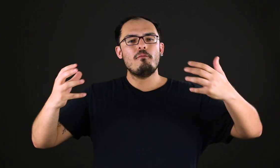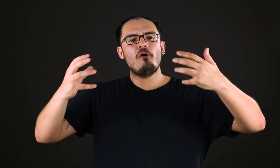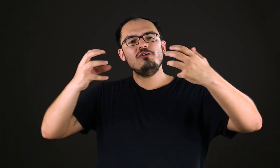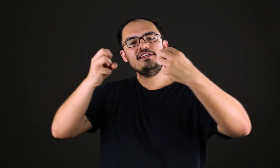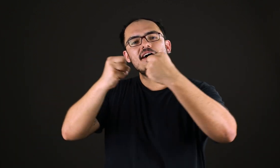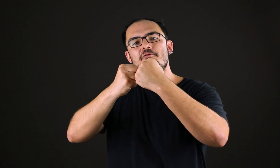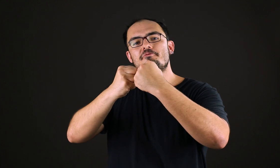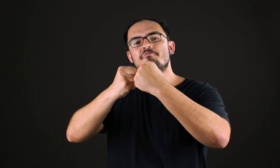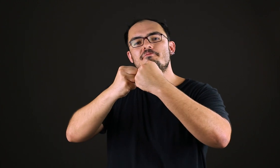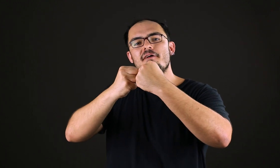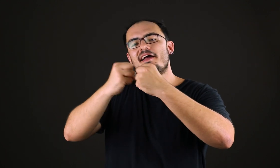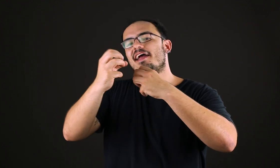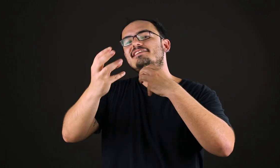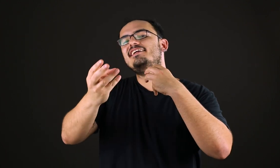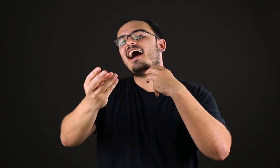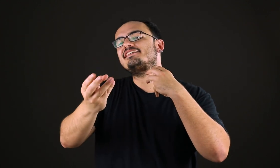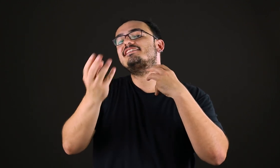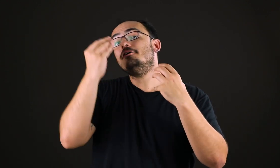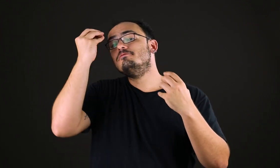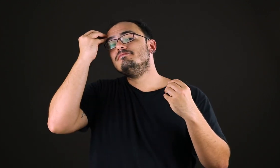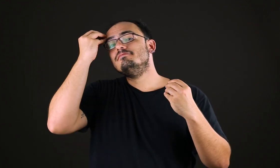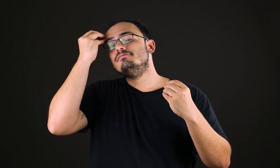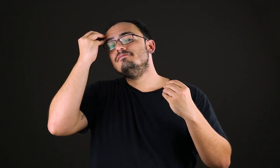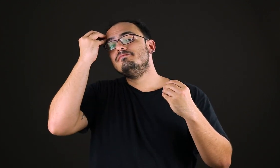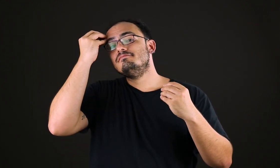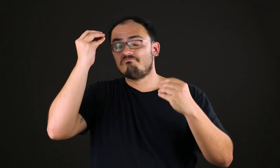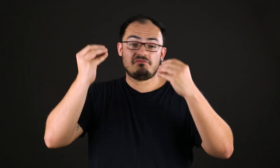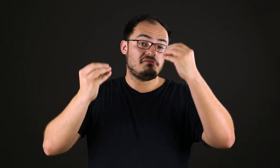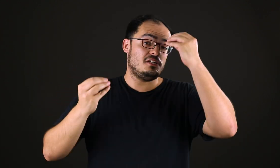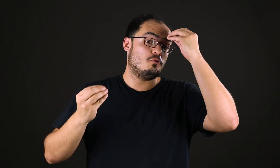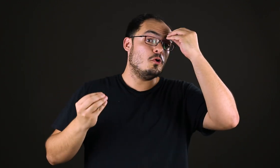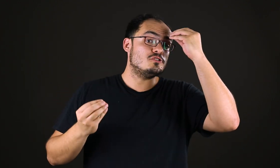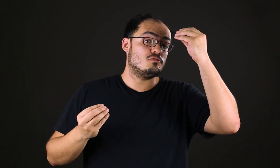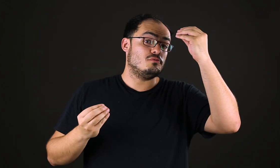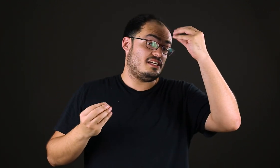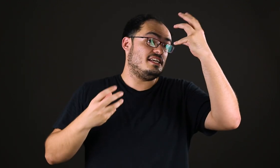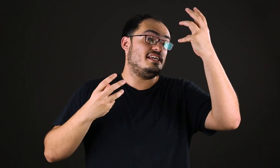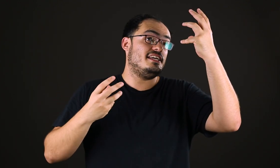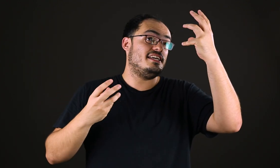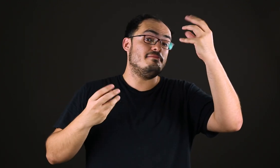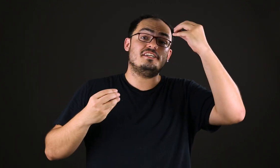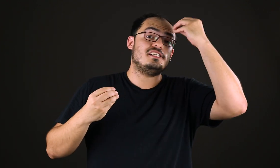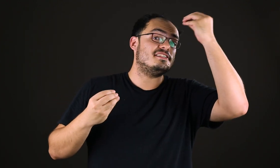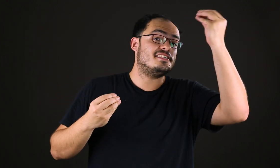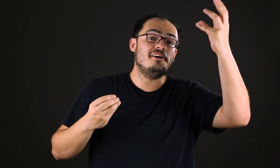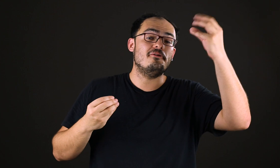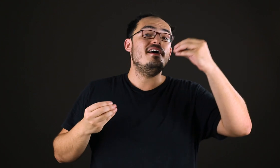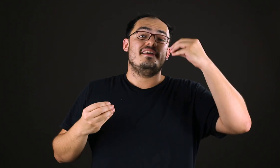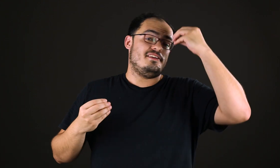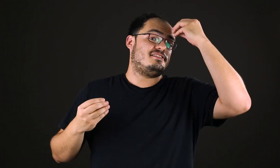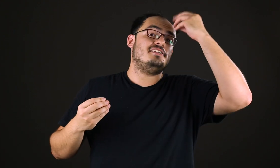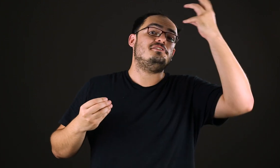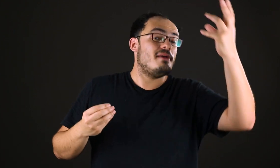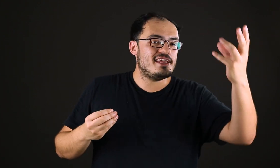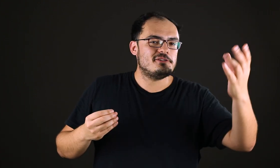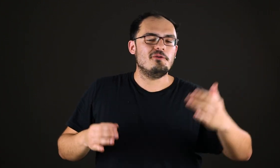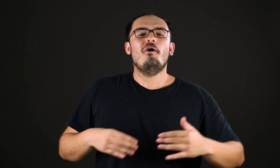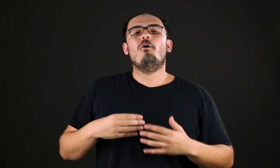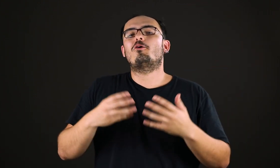uma união entre razão e gosto, e imaginação, e sentimento, ou,